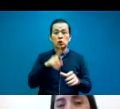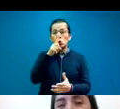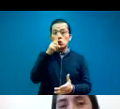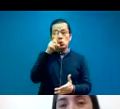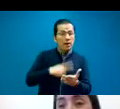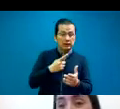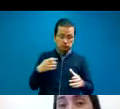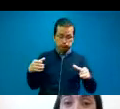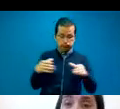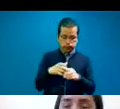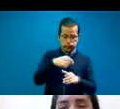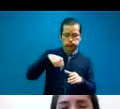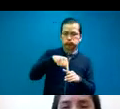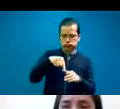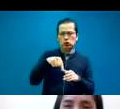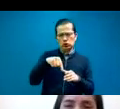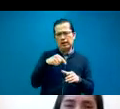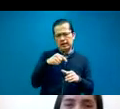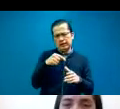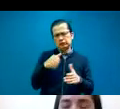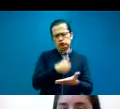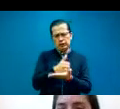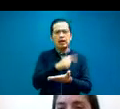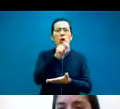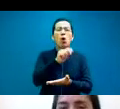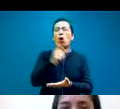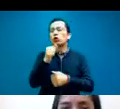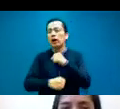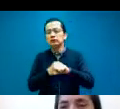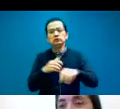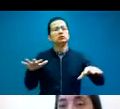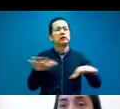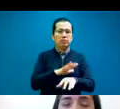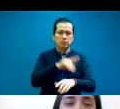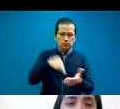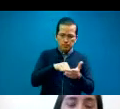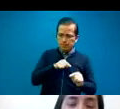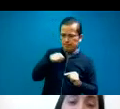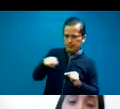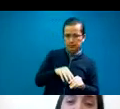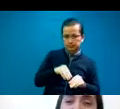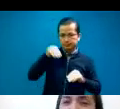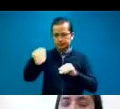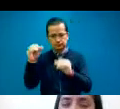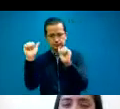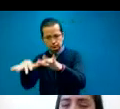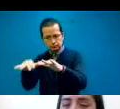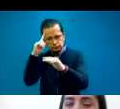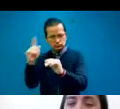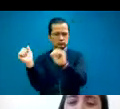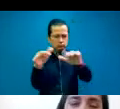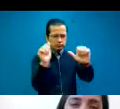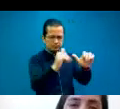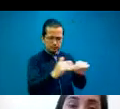provincia para poder, digamos, tener el intercambio en